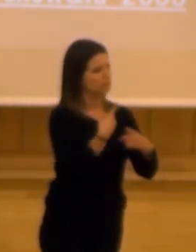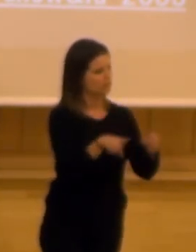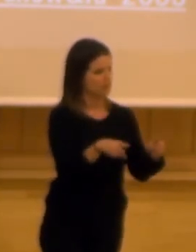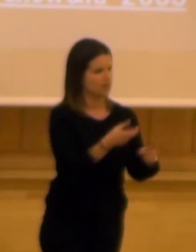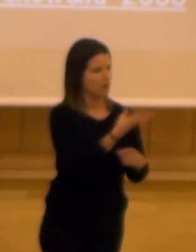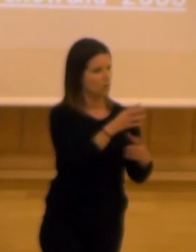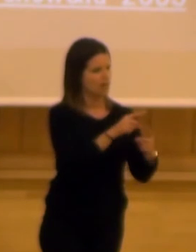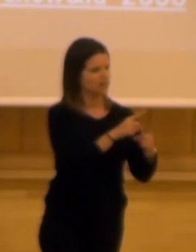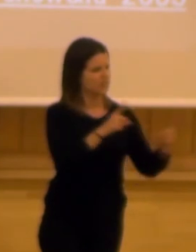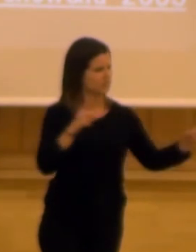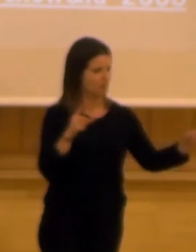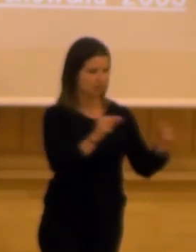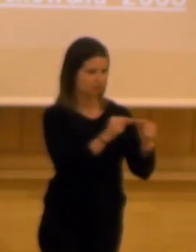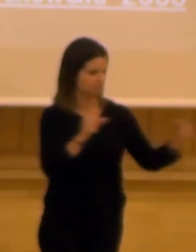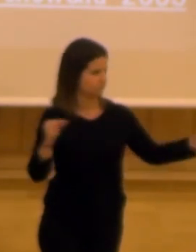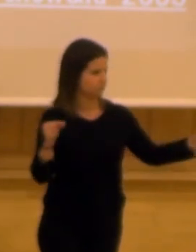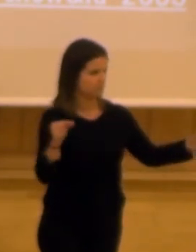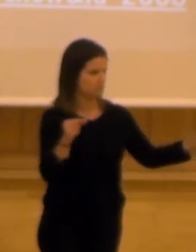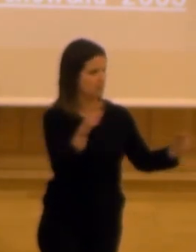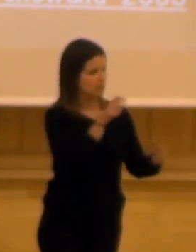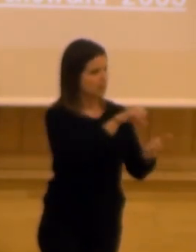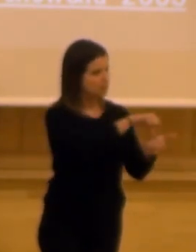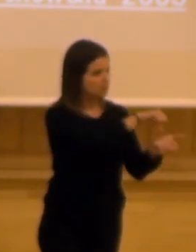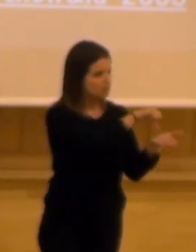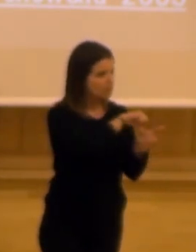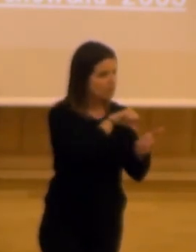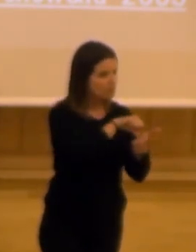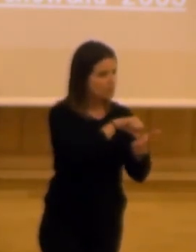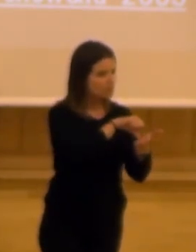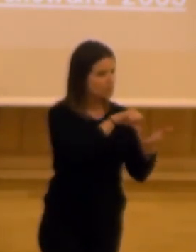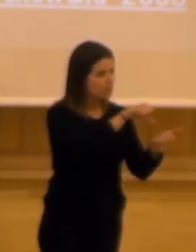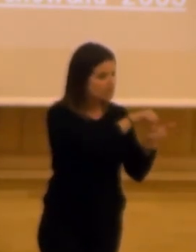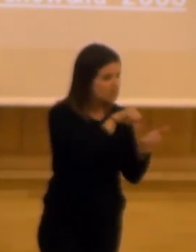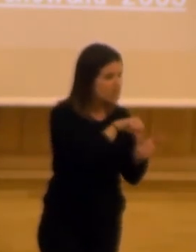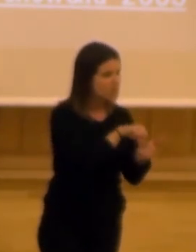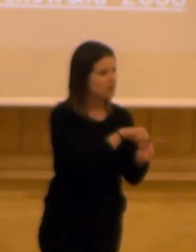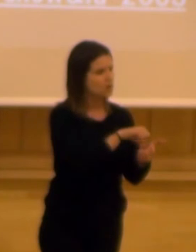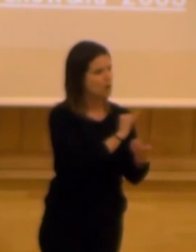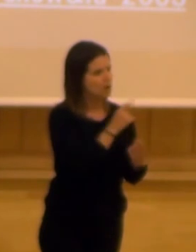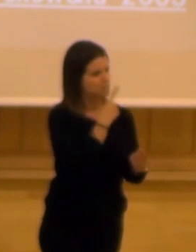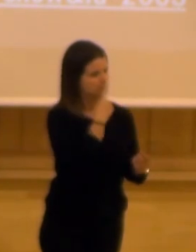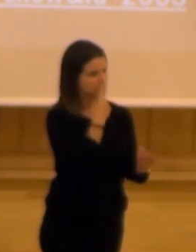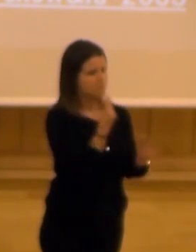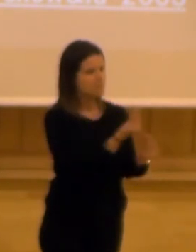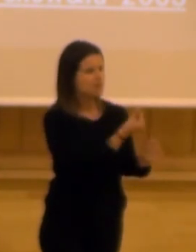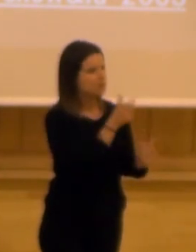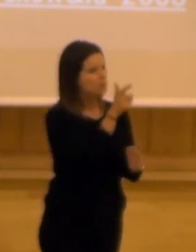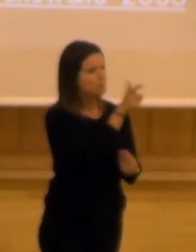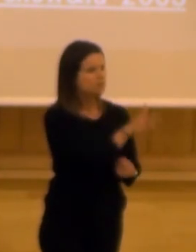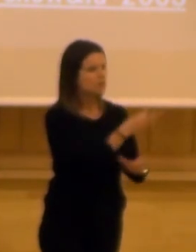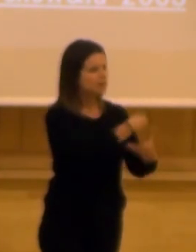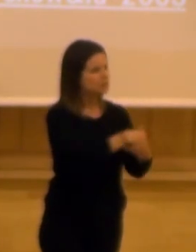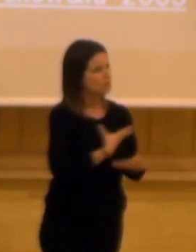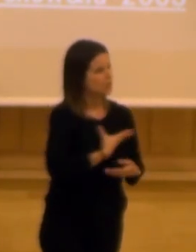diferencia o una distancia tremenda el ciudadano los ciudadanos en general tienen la percepción de que quien está